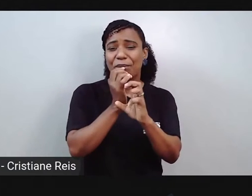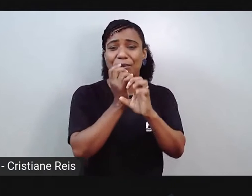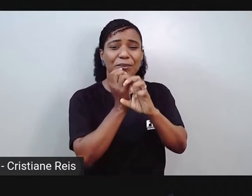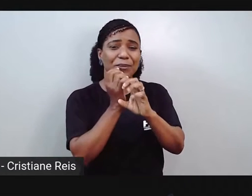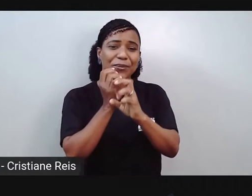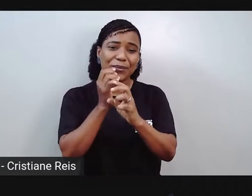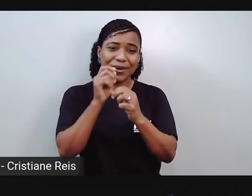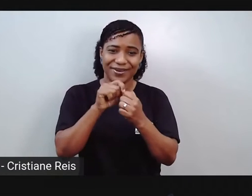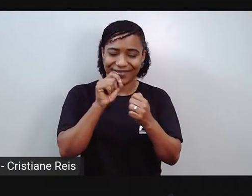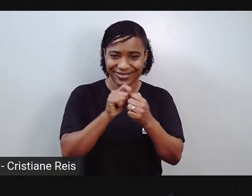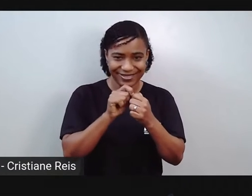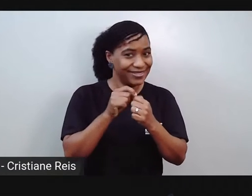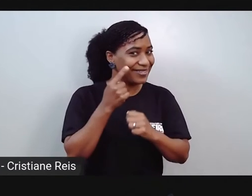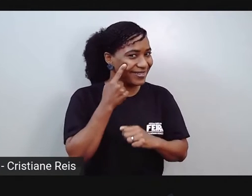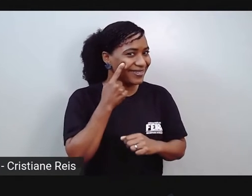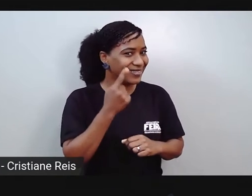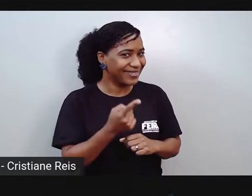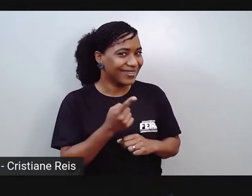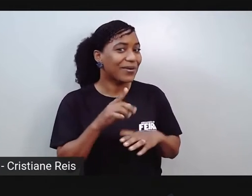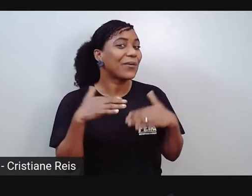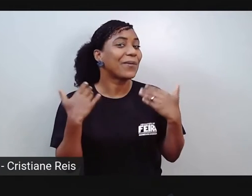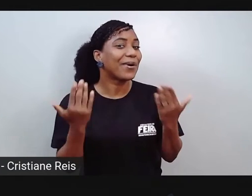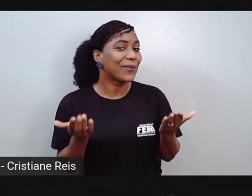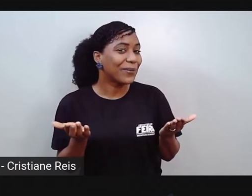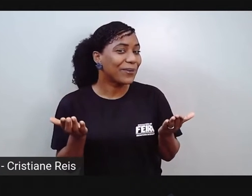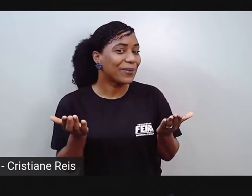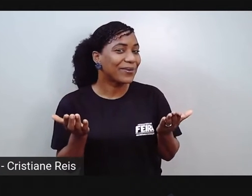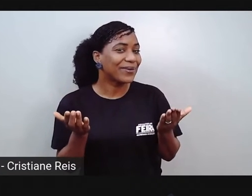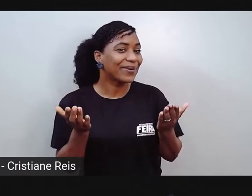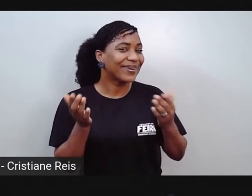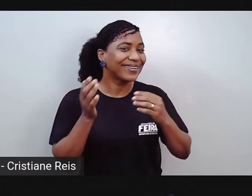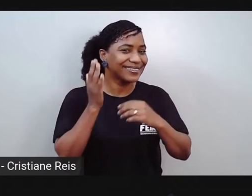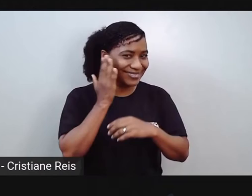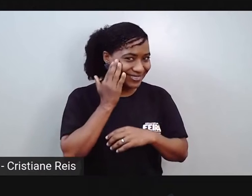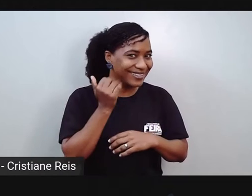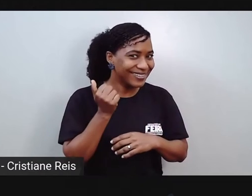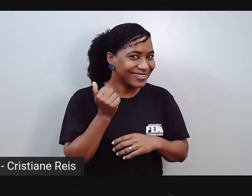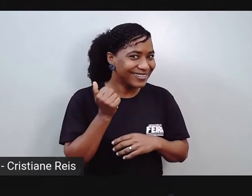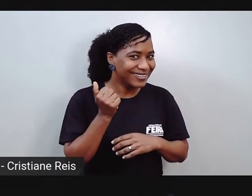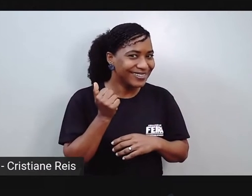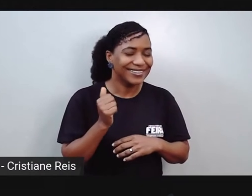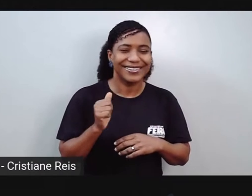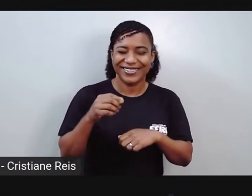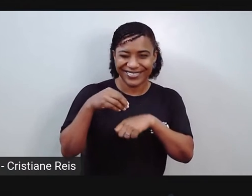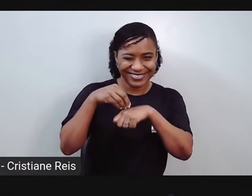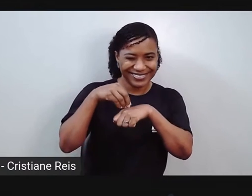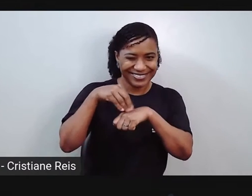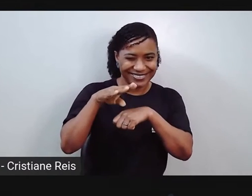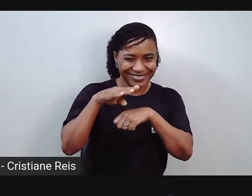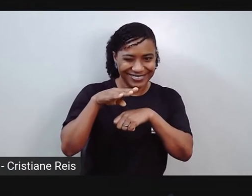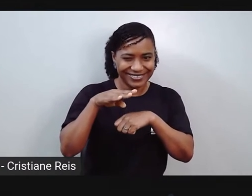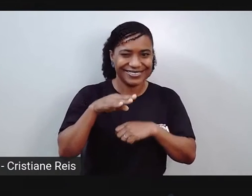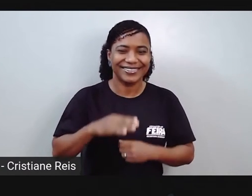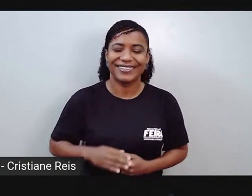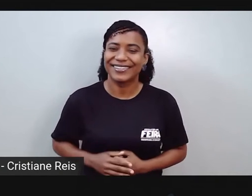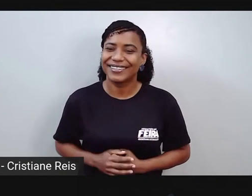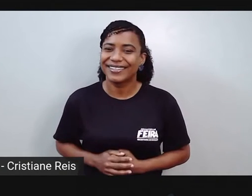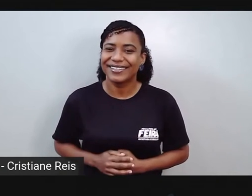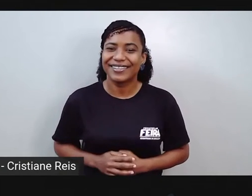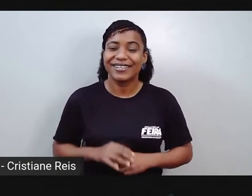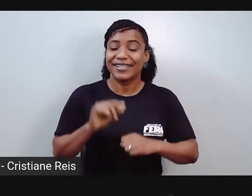Você adivinha qual é? Vou dar uma dica. O meu